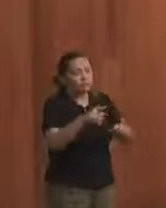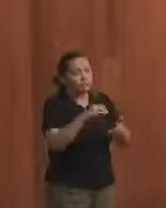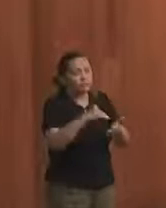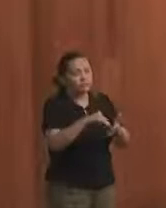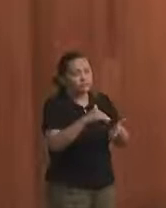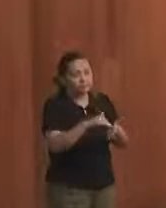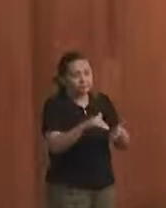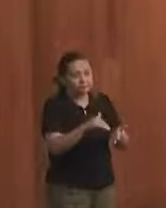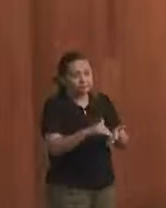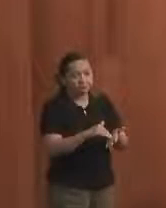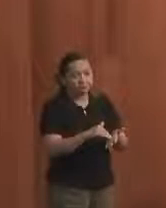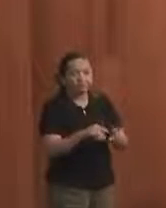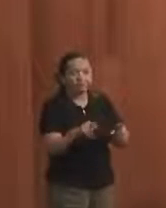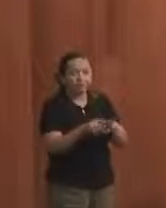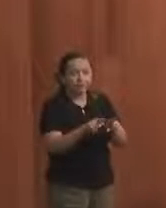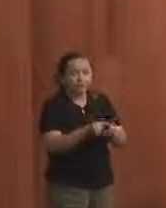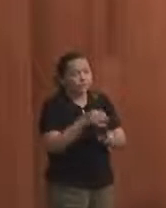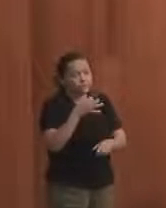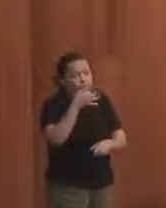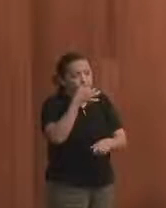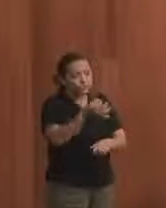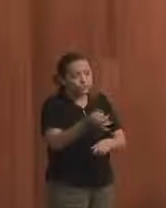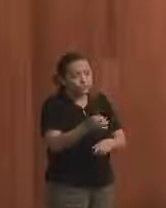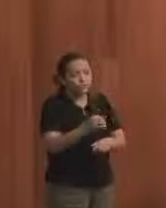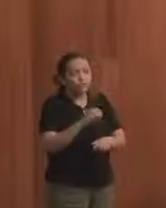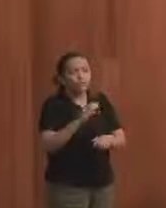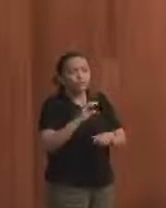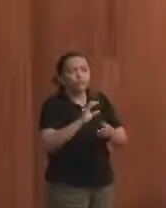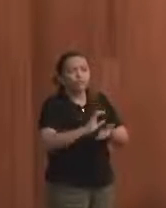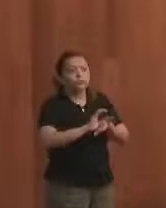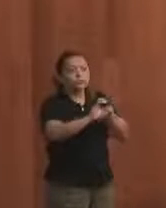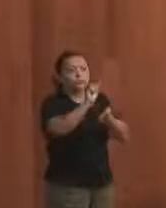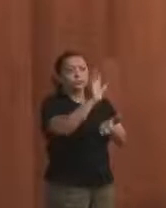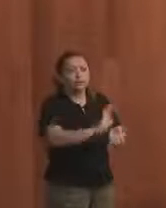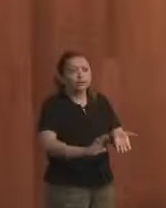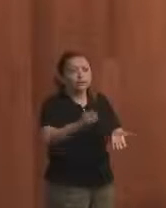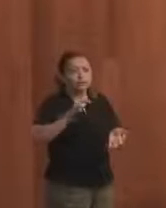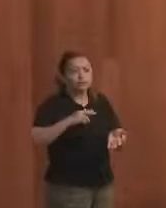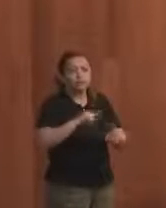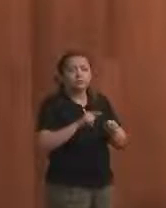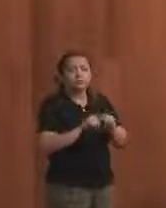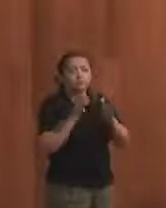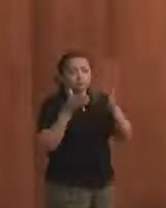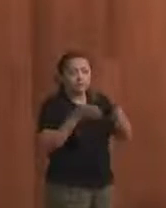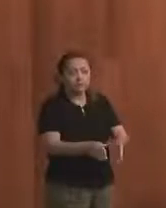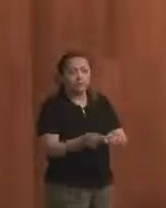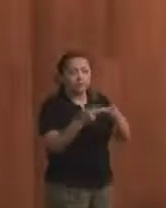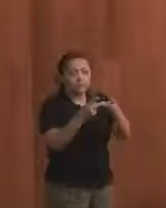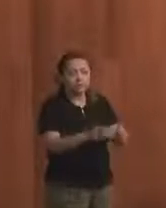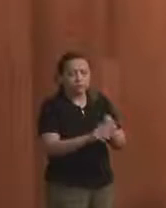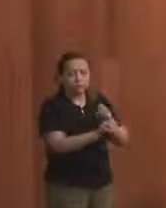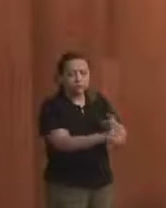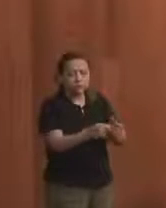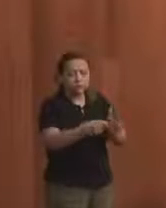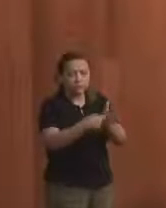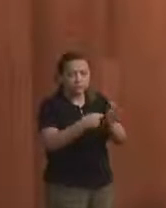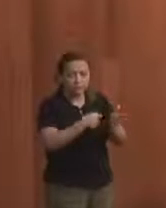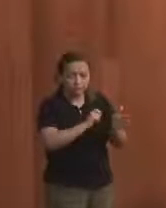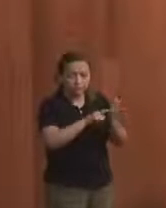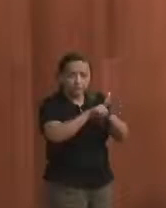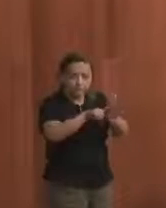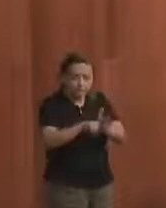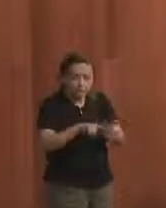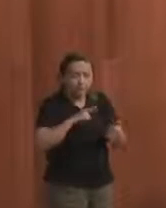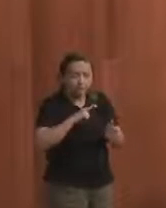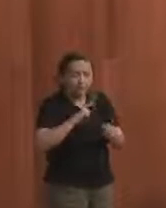CGU. Também sugeriu que o CNMP poderia participar do projeto de educação fiscal que já existe, para